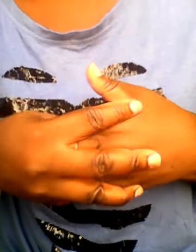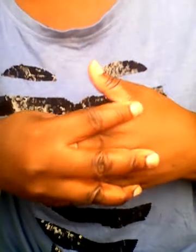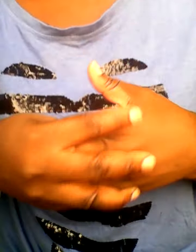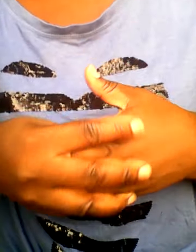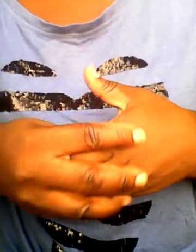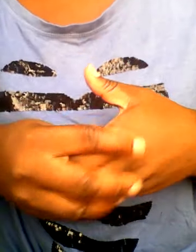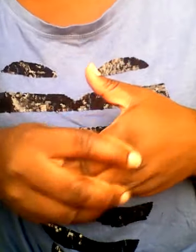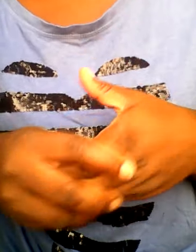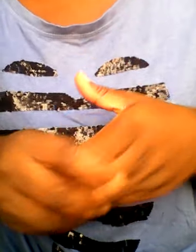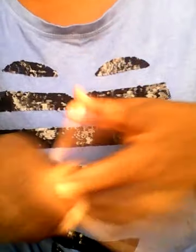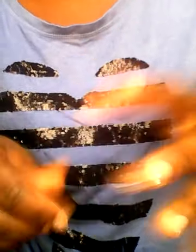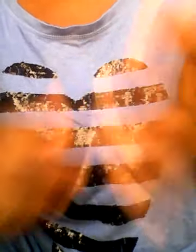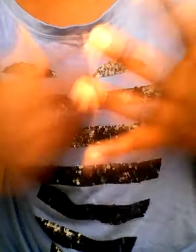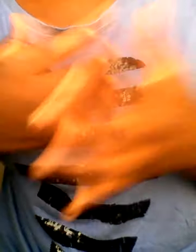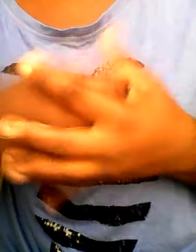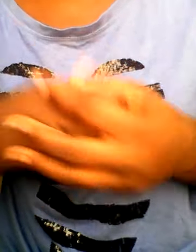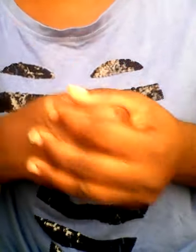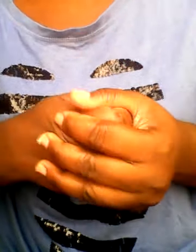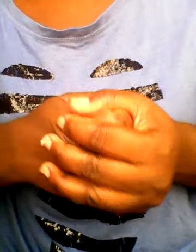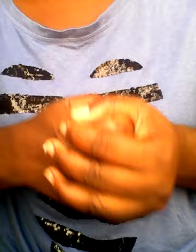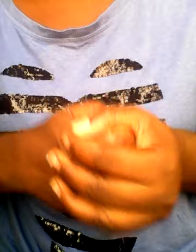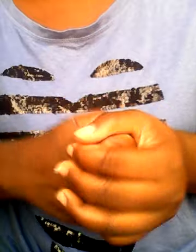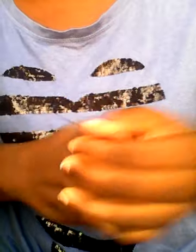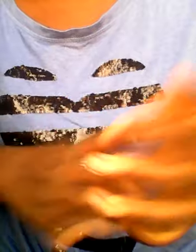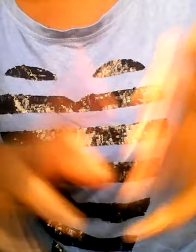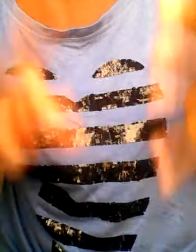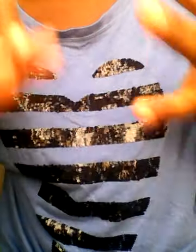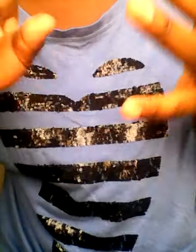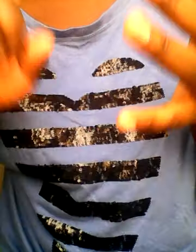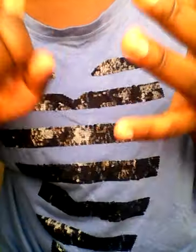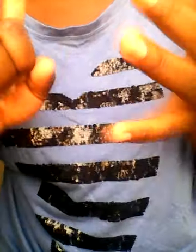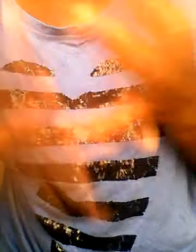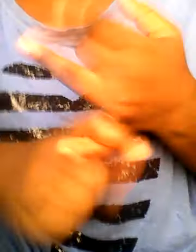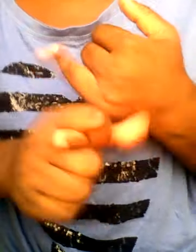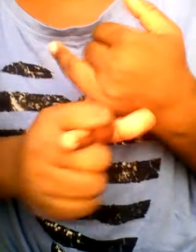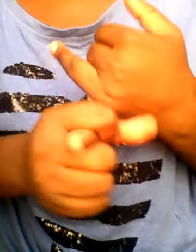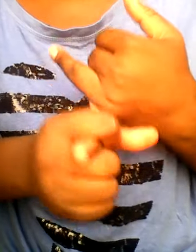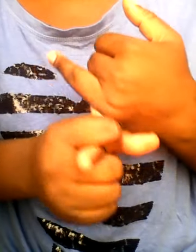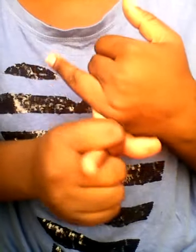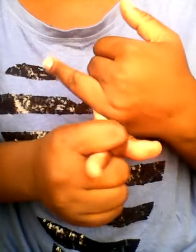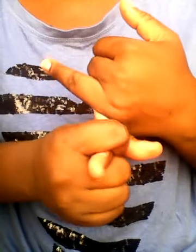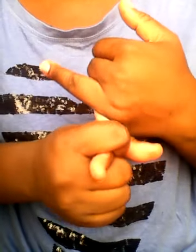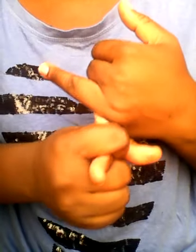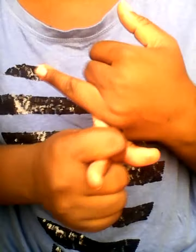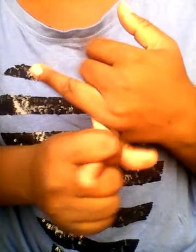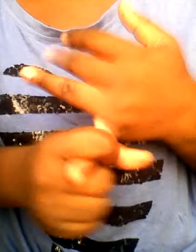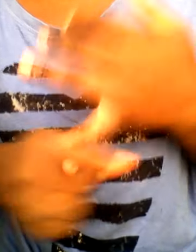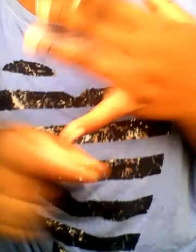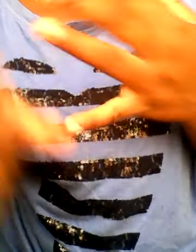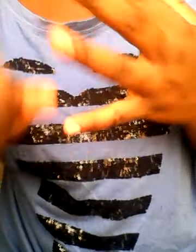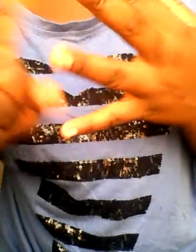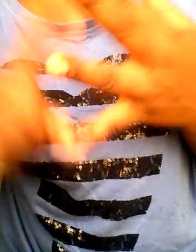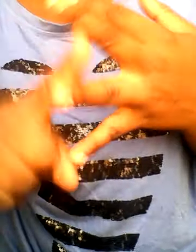ça c'est très simple vous allez devoir arrêter les bains chauds comme j'ai dit et